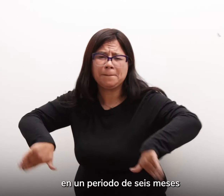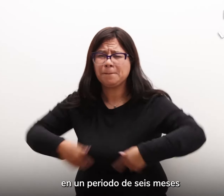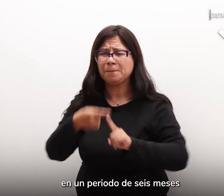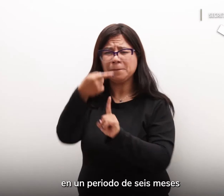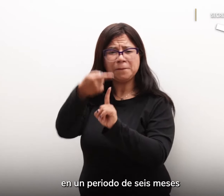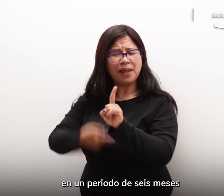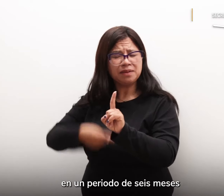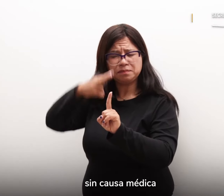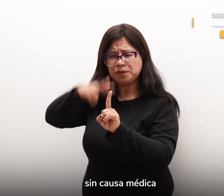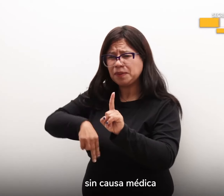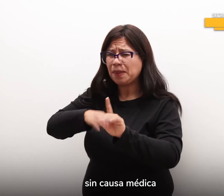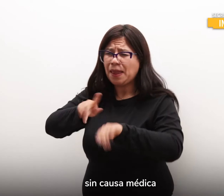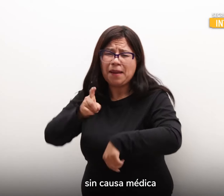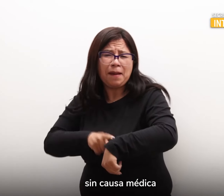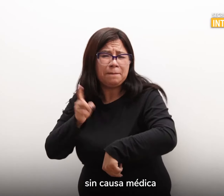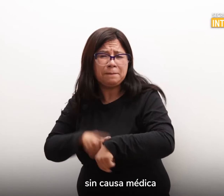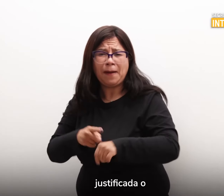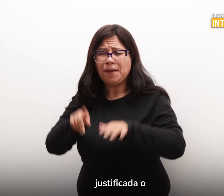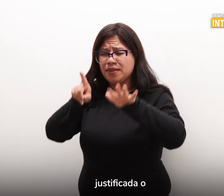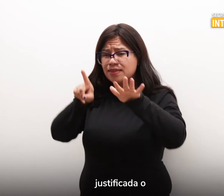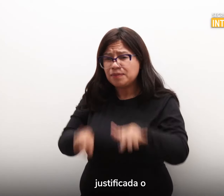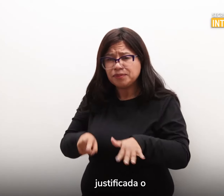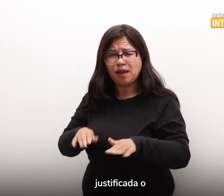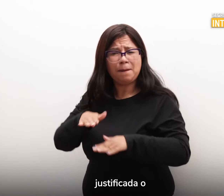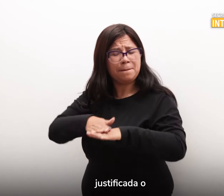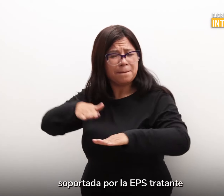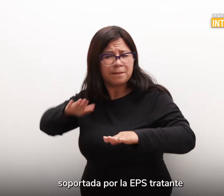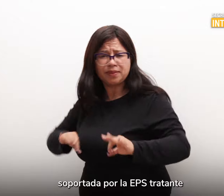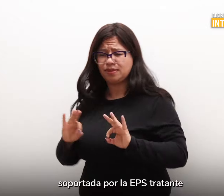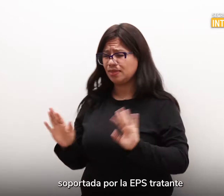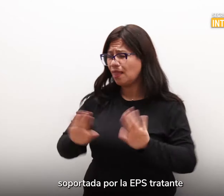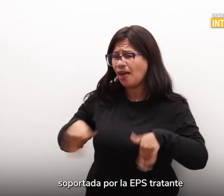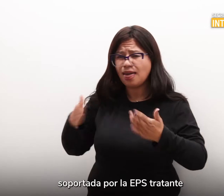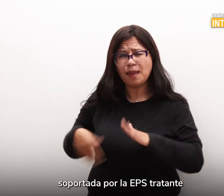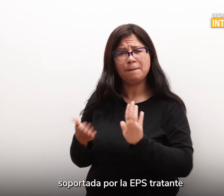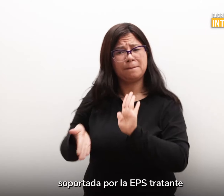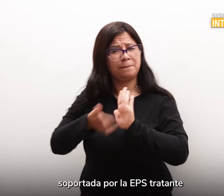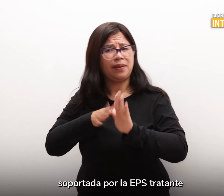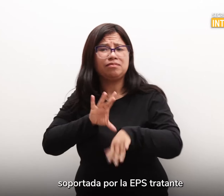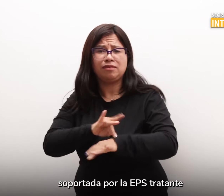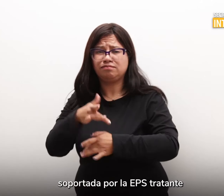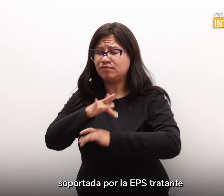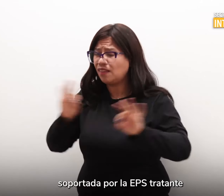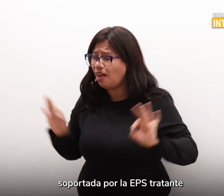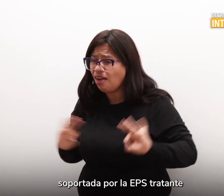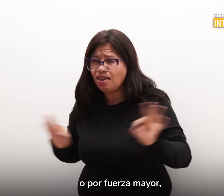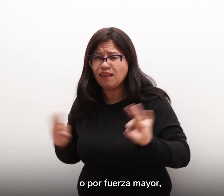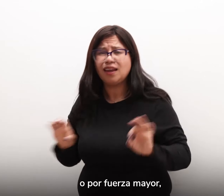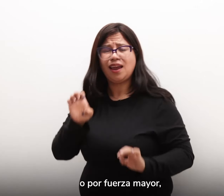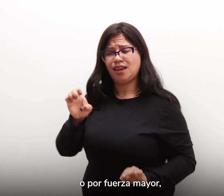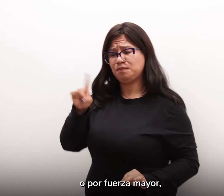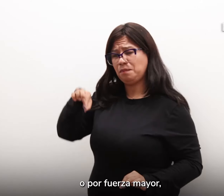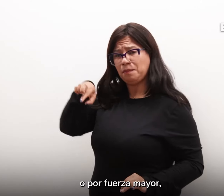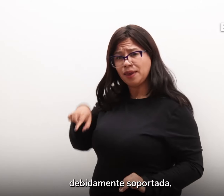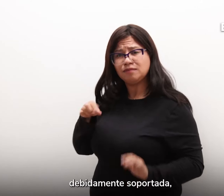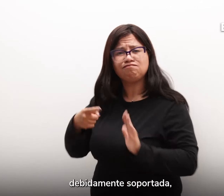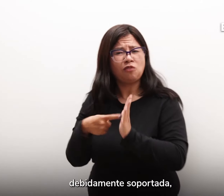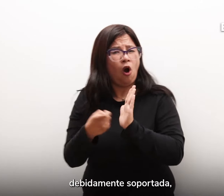de seis meses sin causa médica justificada, soportada por la EPS tratante o por fuerza mayor debidamente